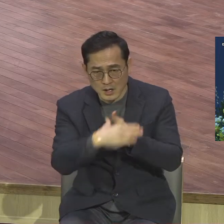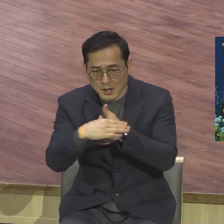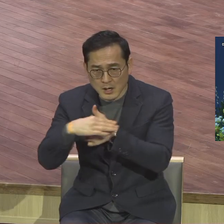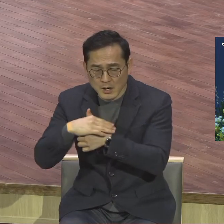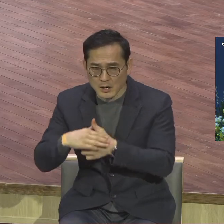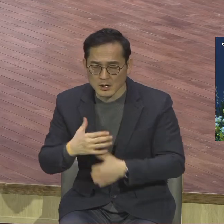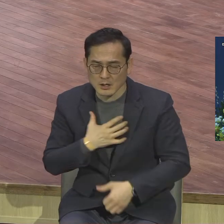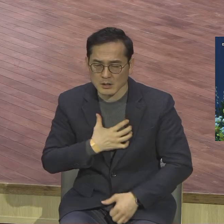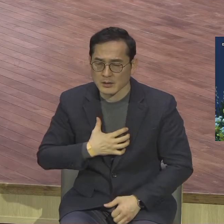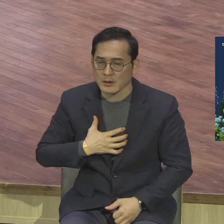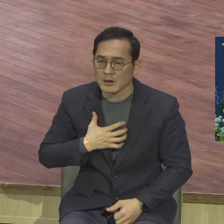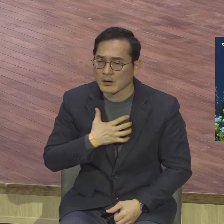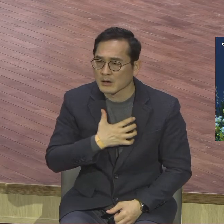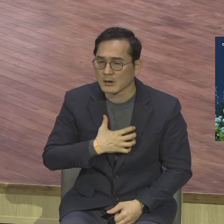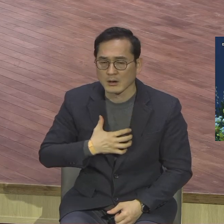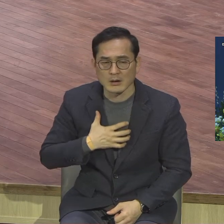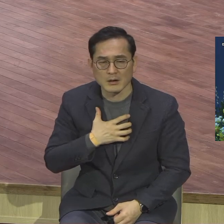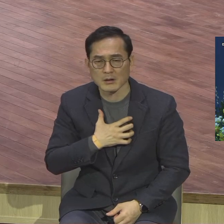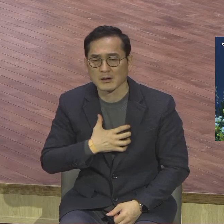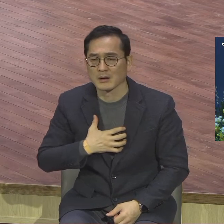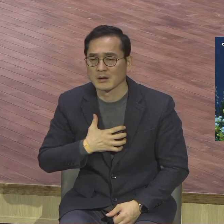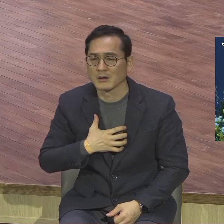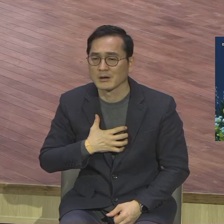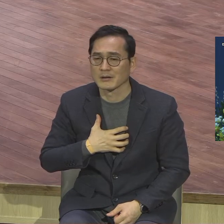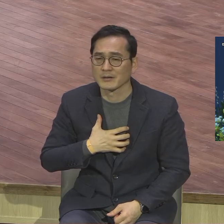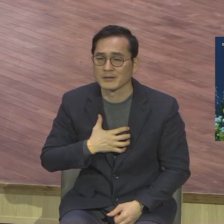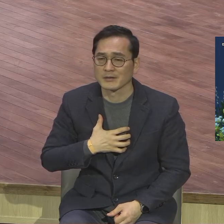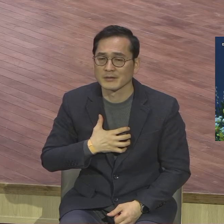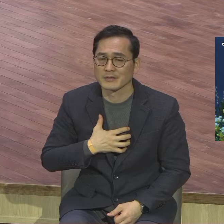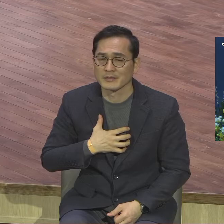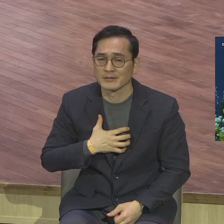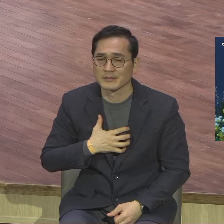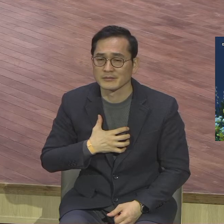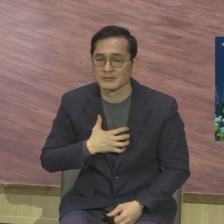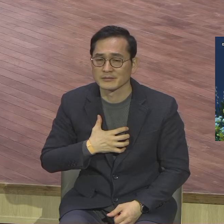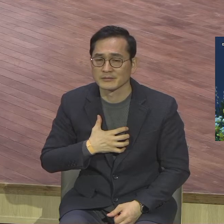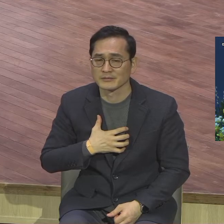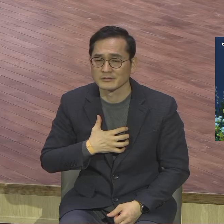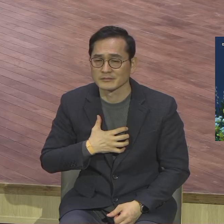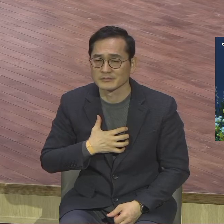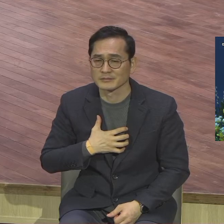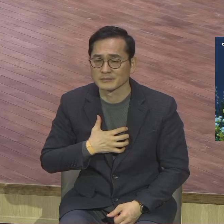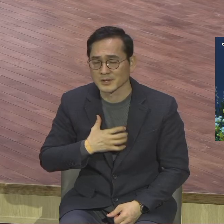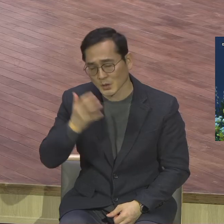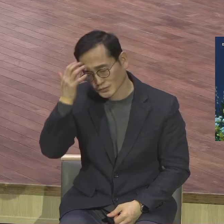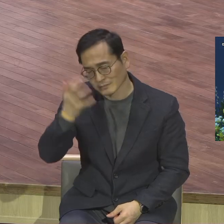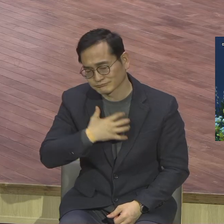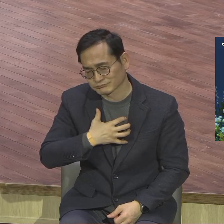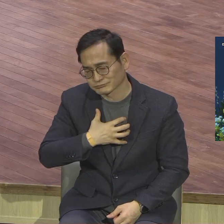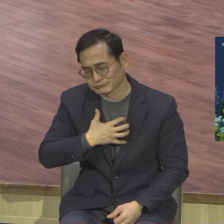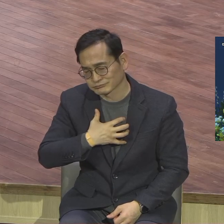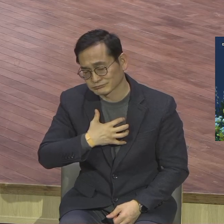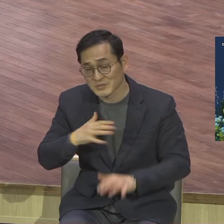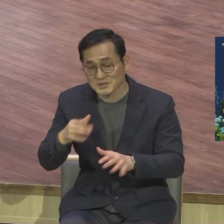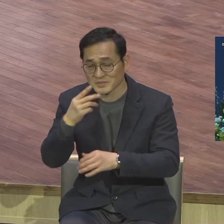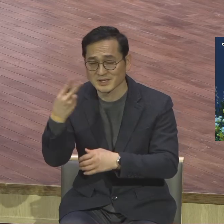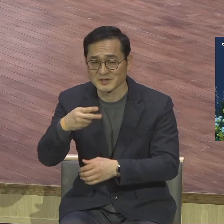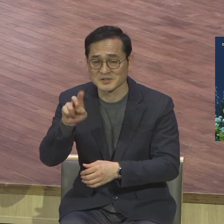그럼에도 불구하고 우리는 지금 한 해를 마무리하는 시간에 새해를 우리가 맞이하는 이 시간표에